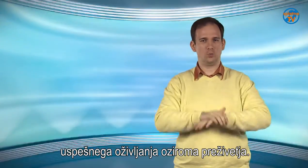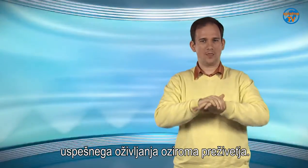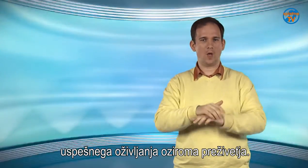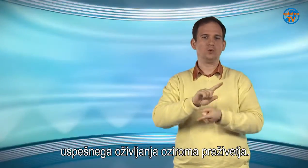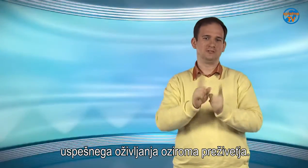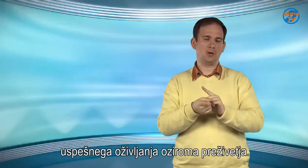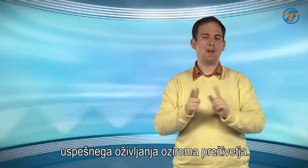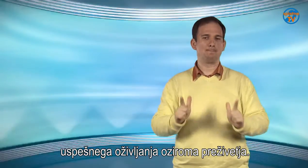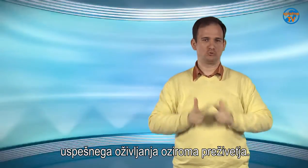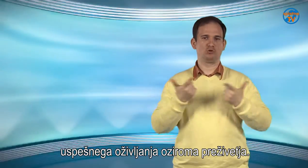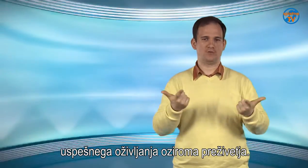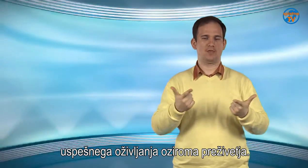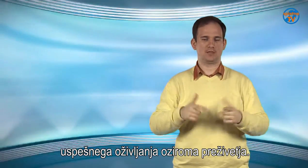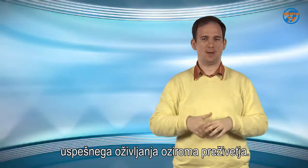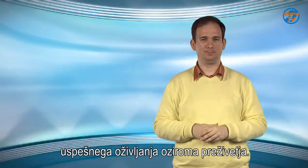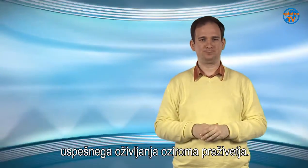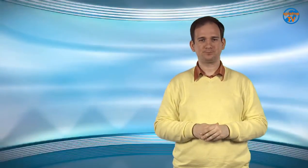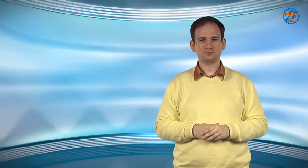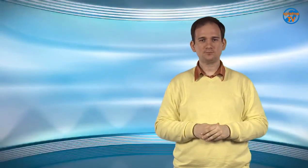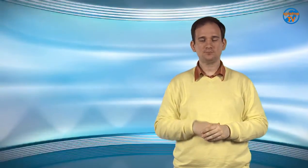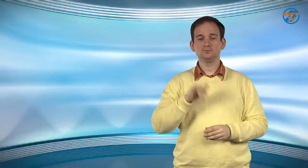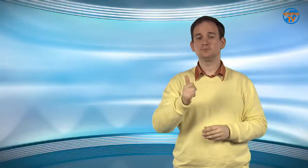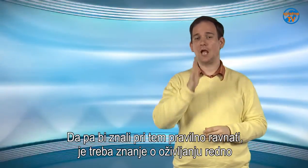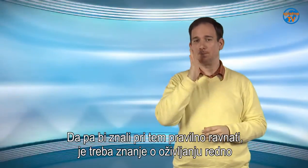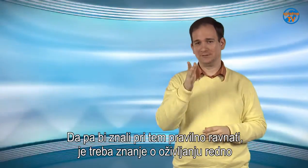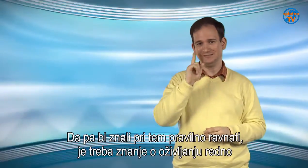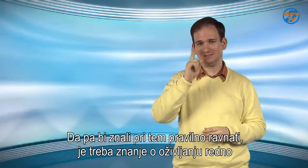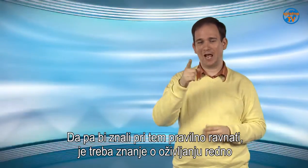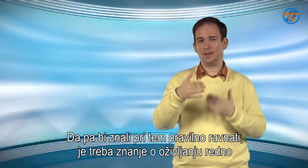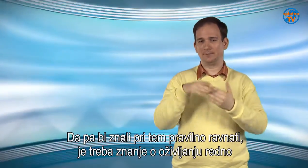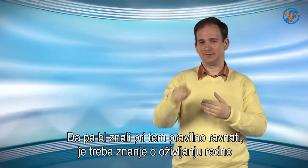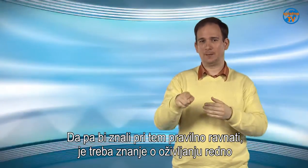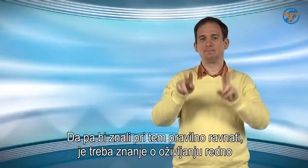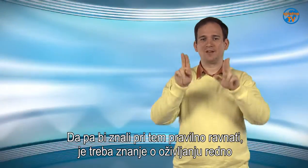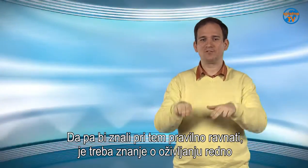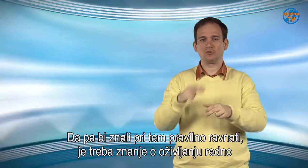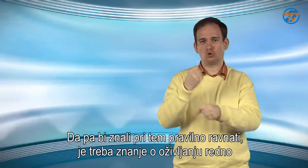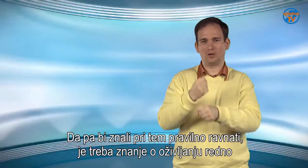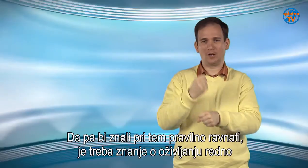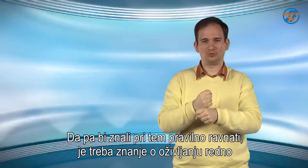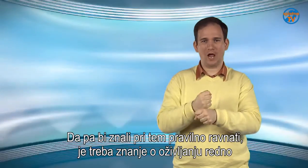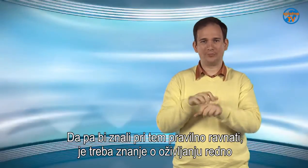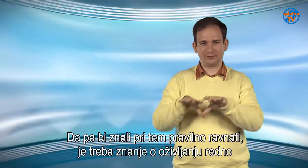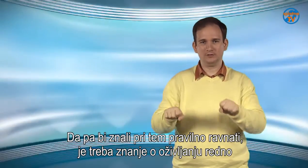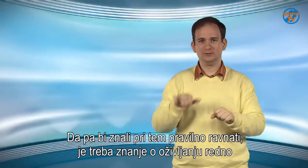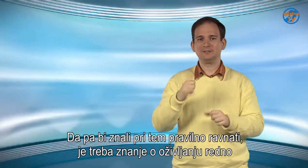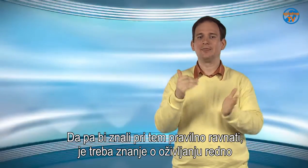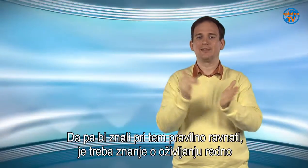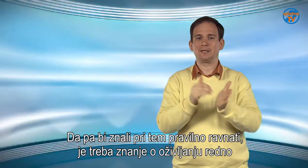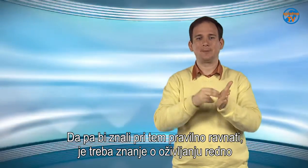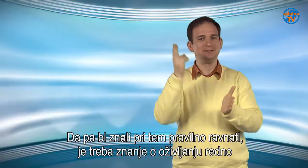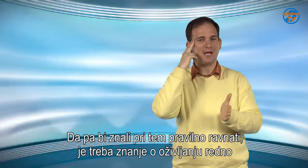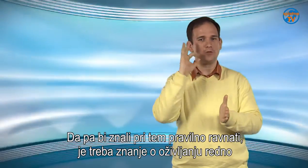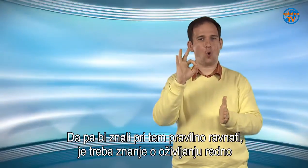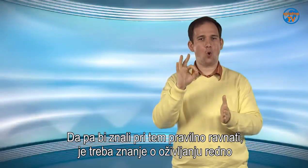oživljanja oziroma preživetja. Da pa bi znali pri tem pravilno ravnati, je treba znanje o